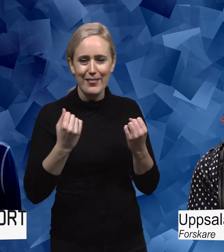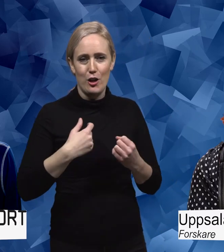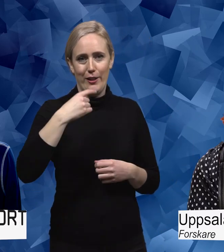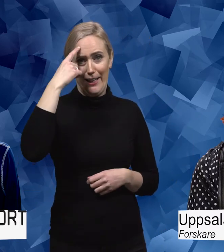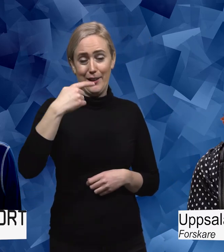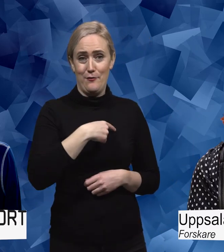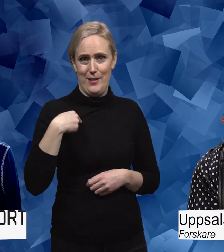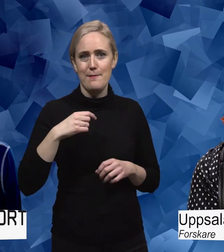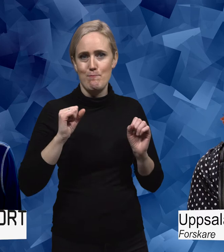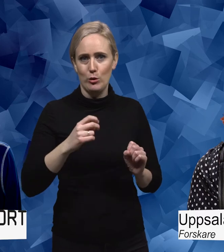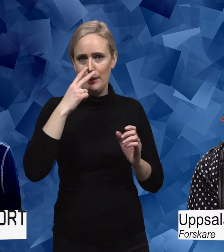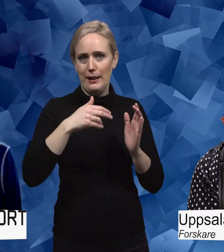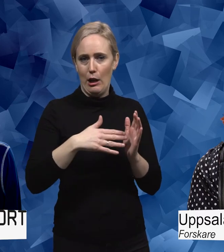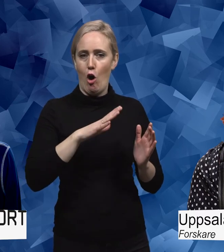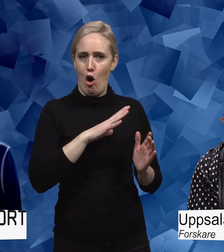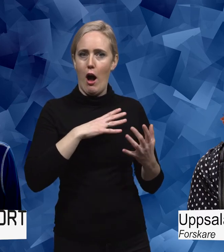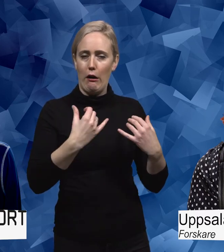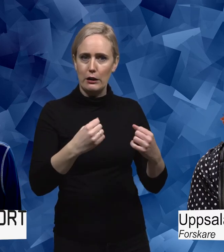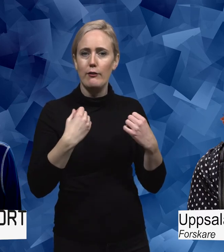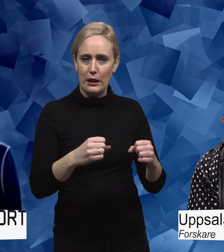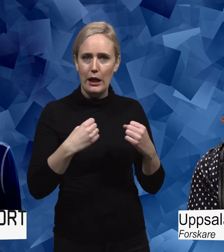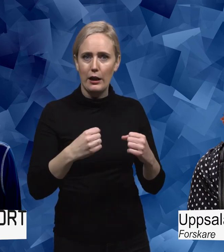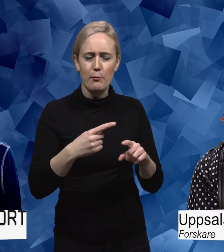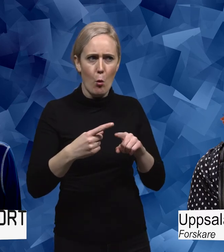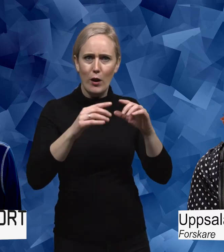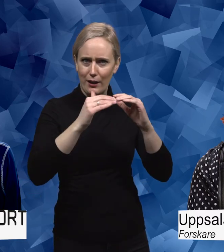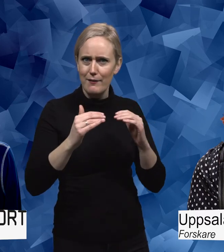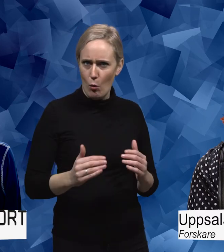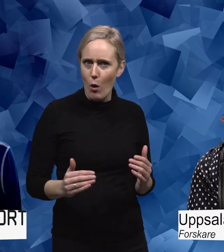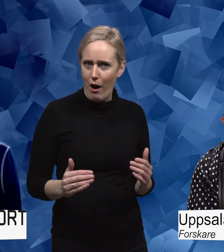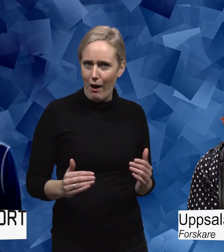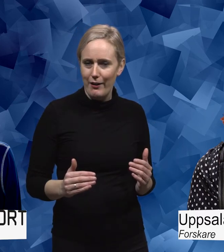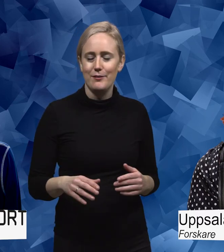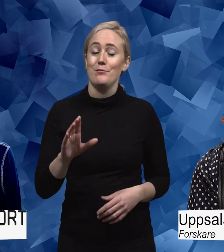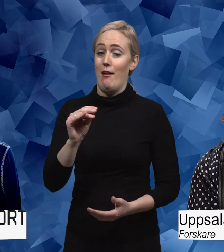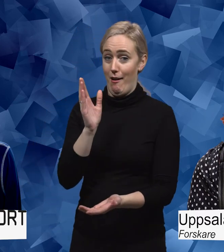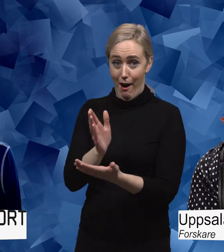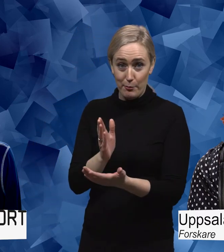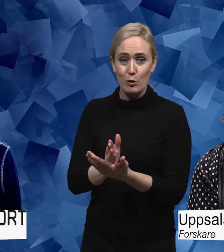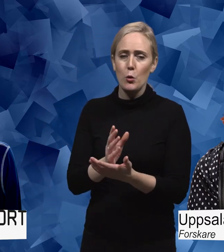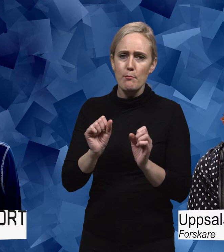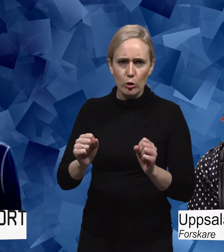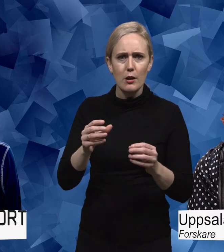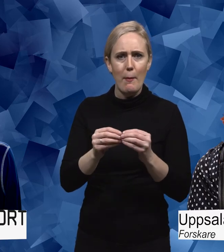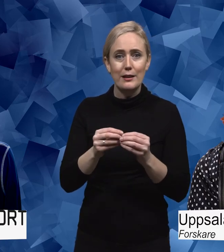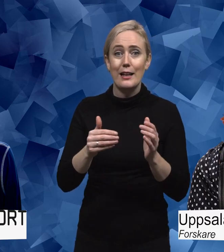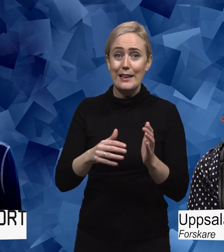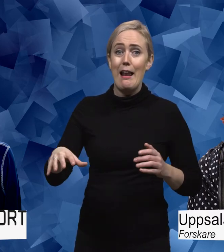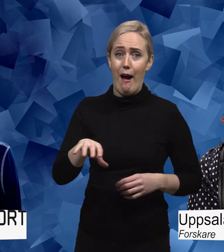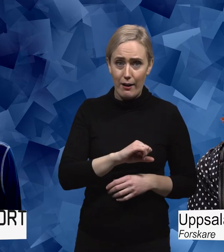att vi måste se till att vi lägger aktiviteter på alla olika nivåer. Absolut. Exakt. Det måste passa för alla. Och